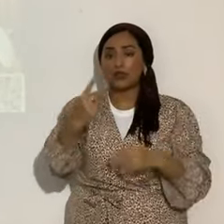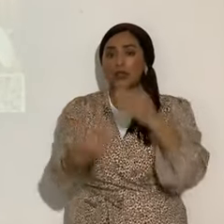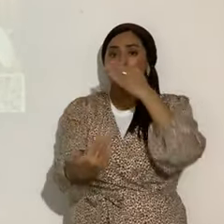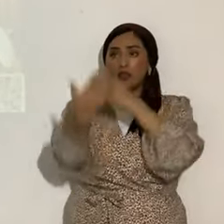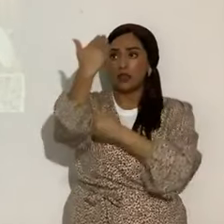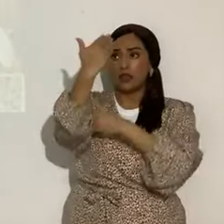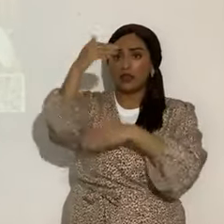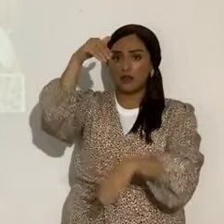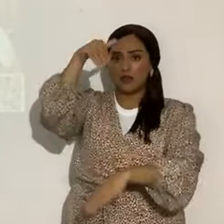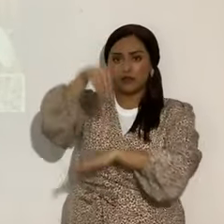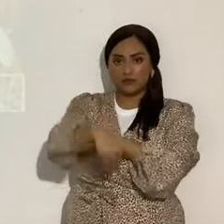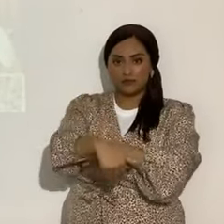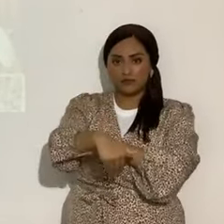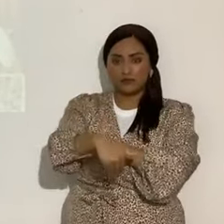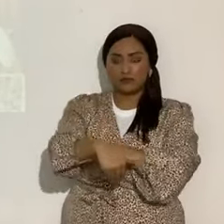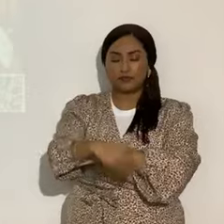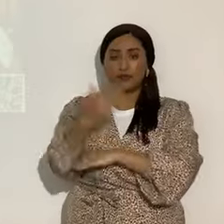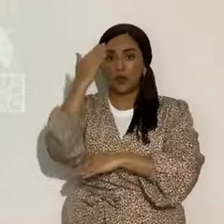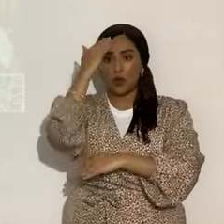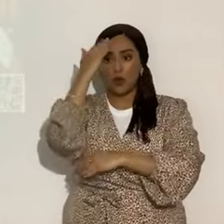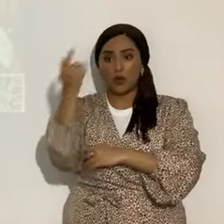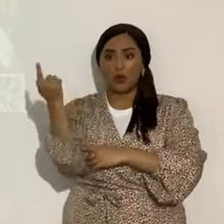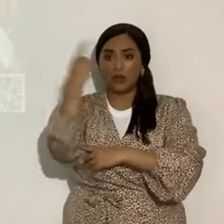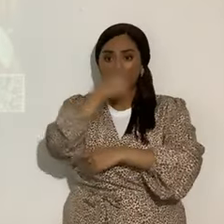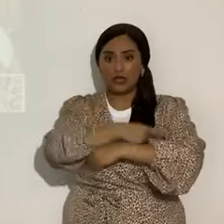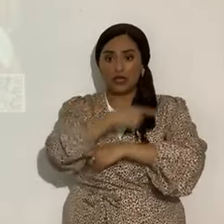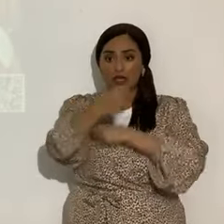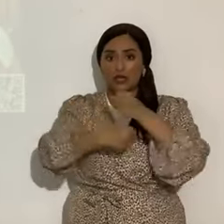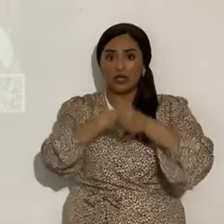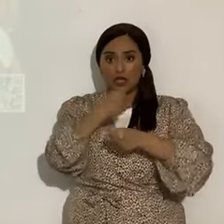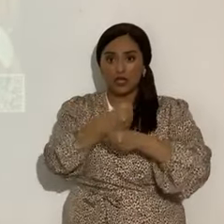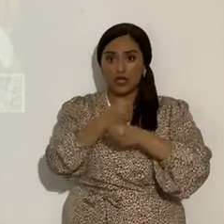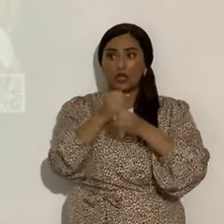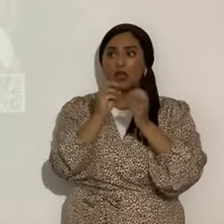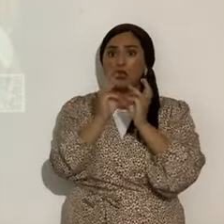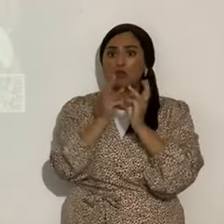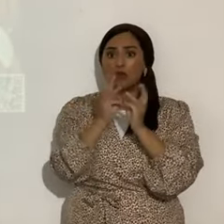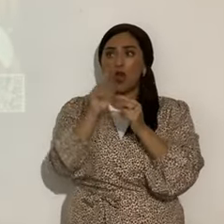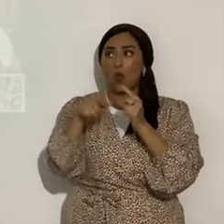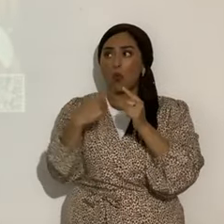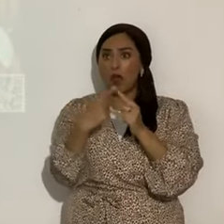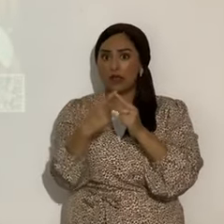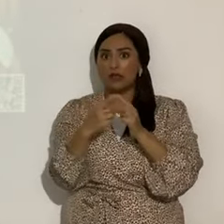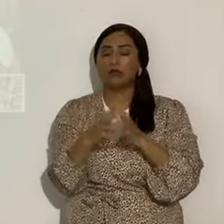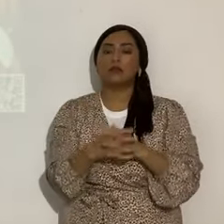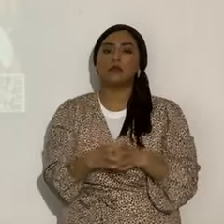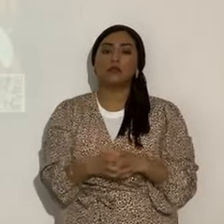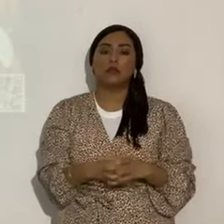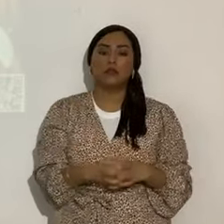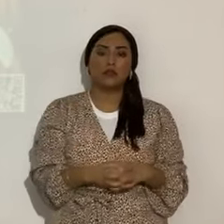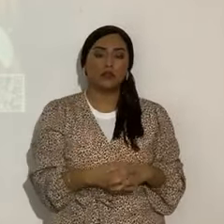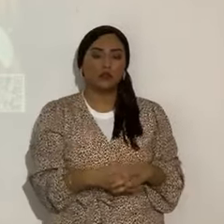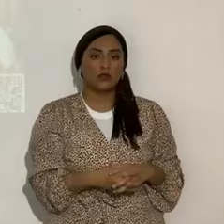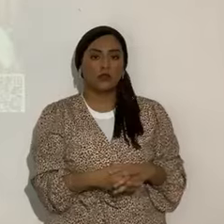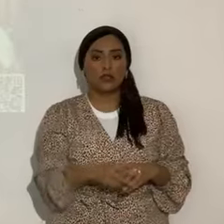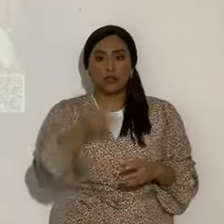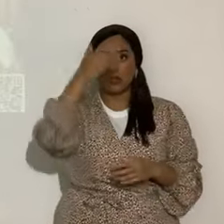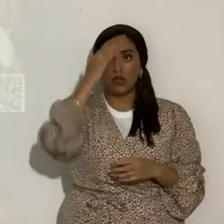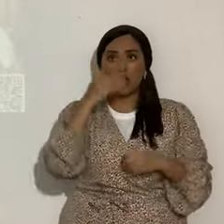sirvan de señales para restaciones para días y años. ¿De acuerdo? Entonces, creó las grandes lumbreras, que